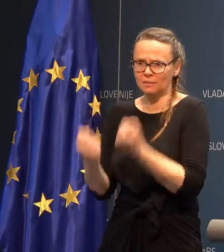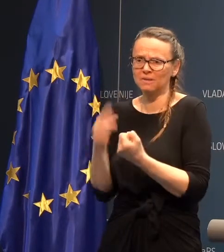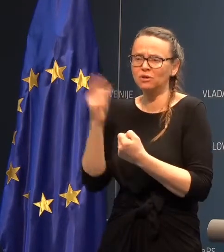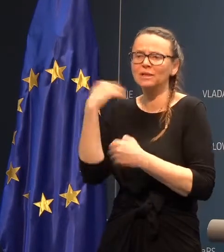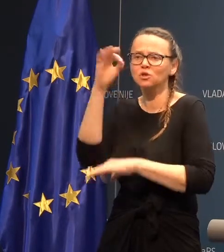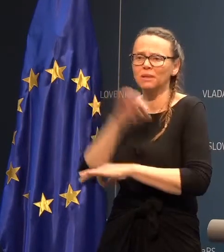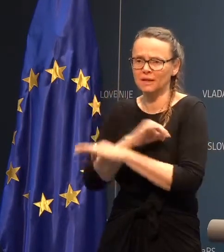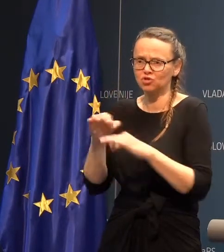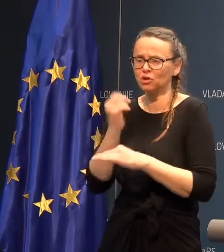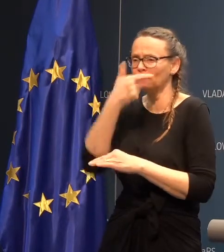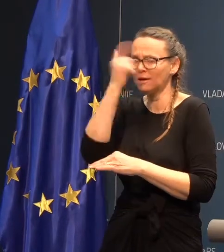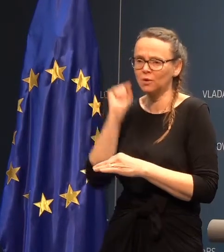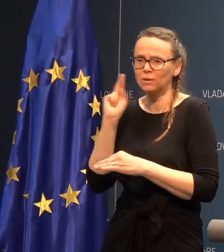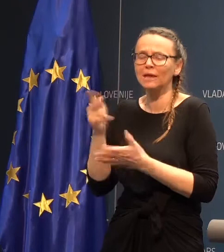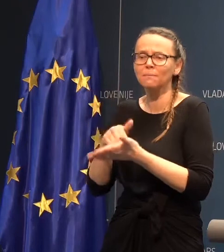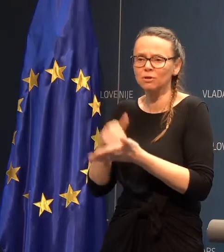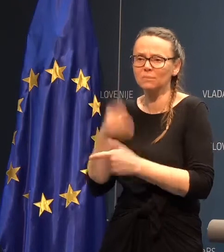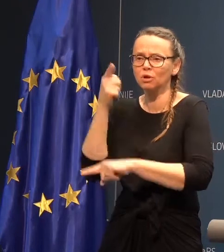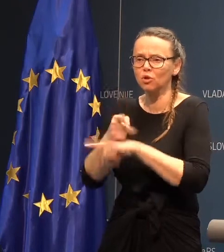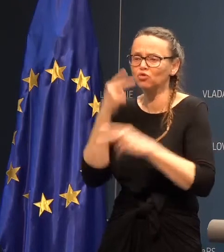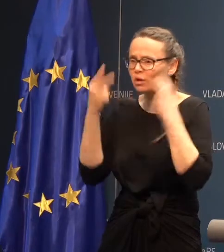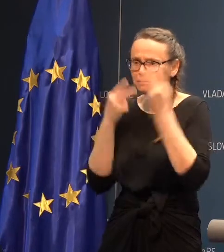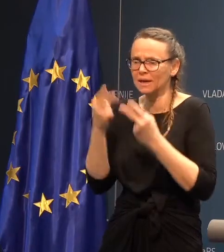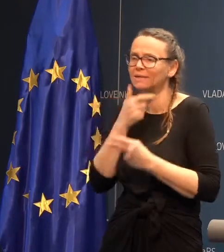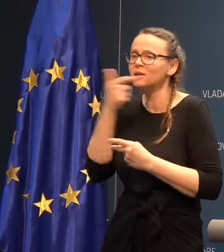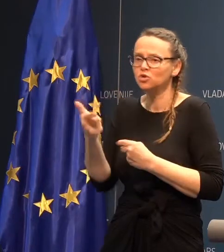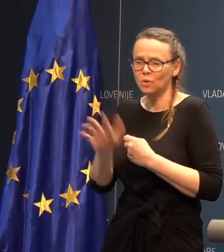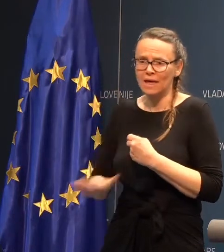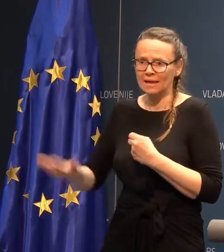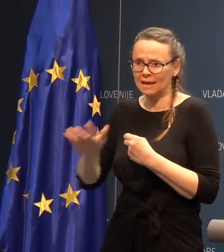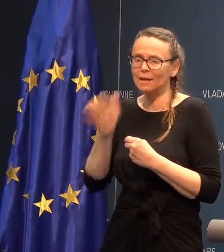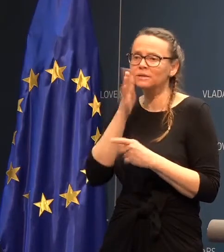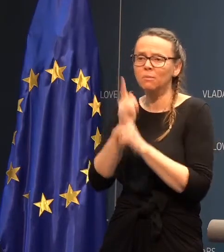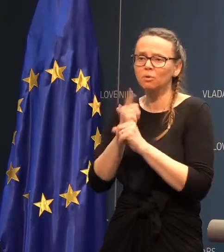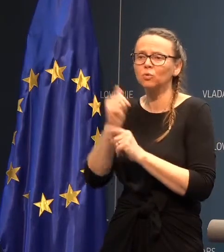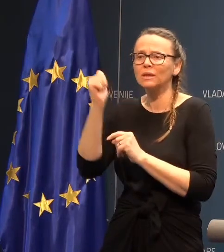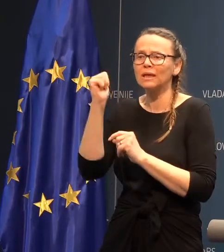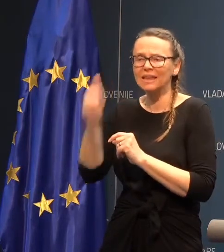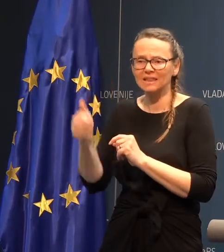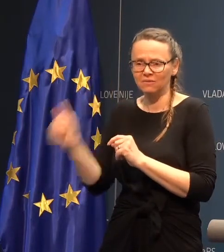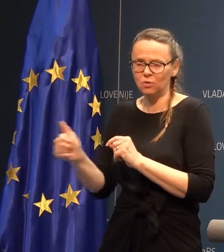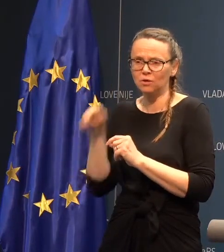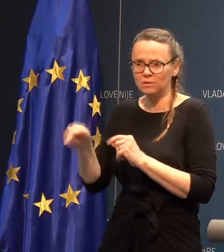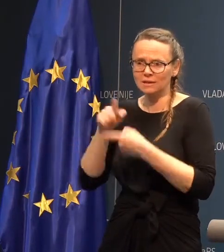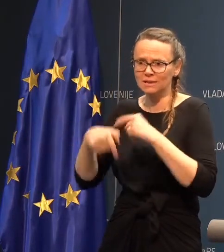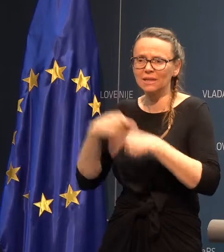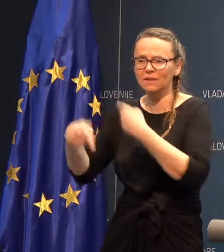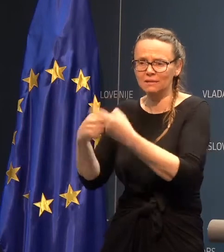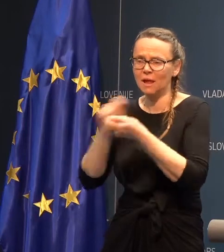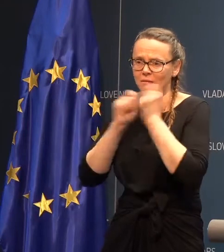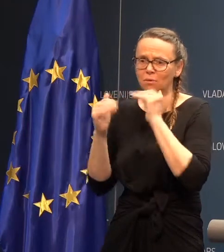jak se pravi, objekti potreguja določene preglede izven rege, in se komo tudi impredovljeno za te zadeve v ohranje drugih leta.